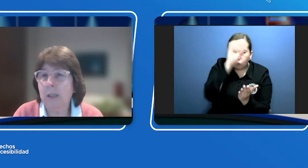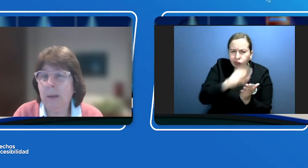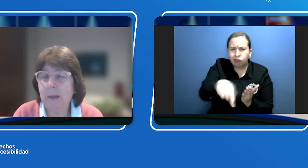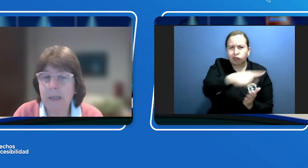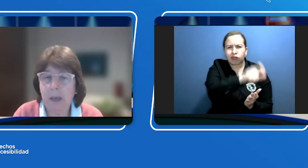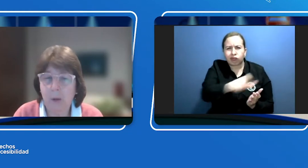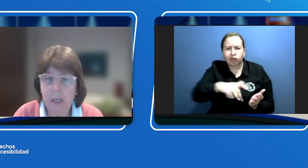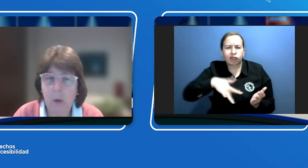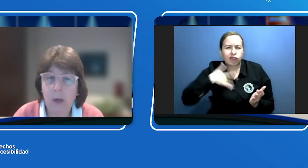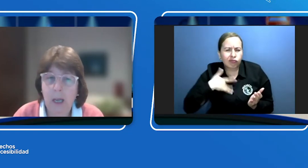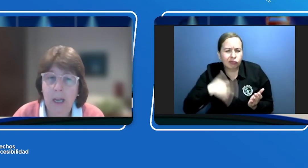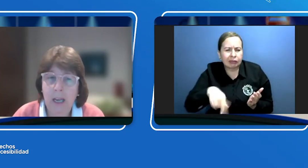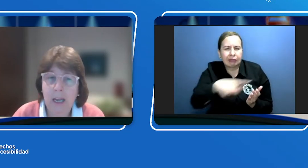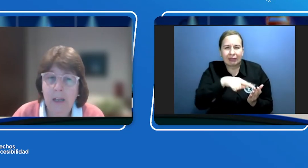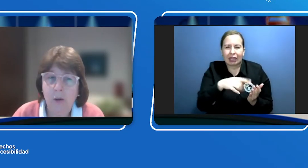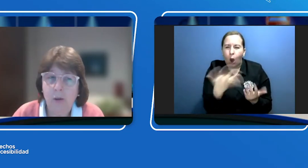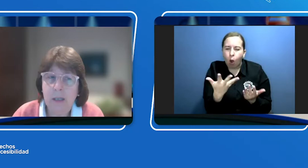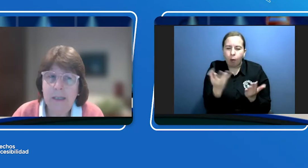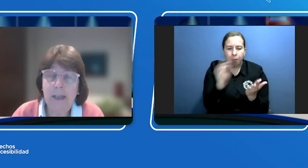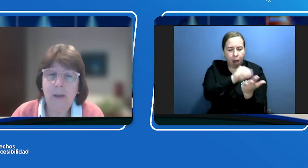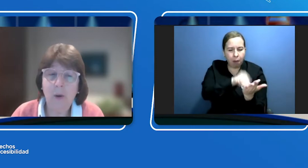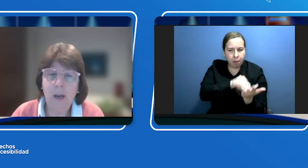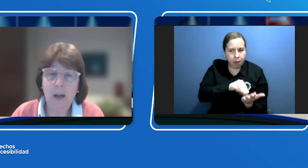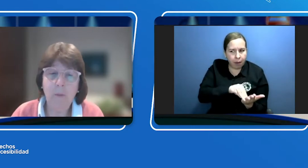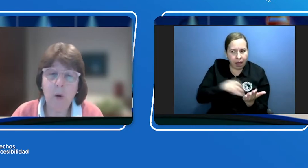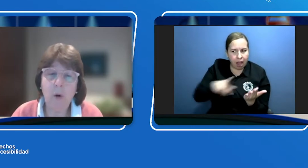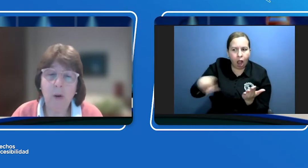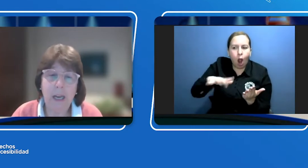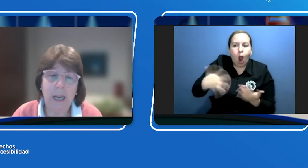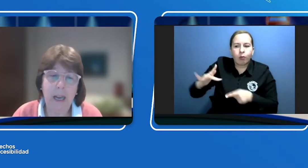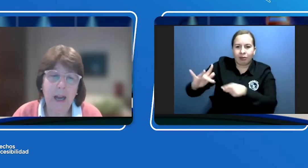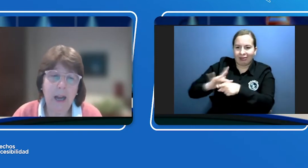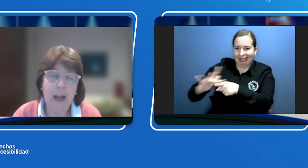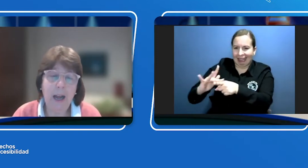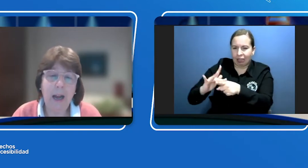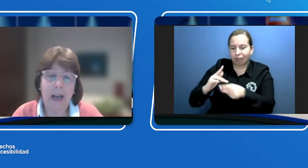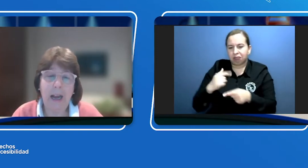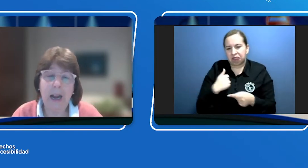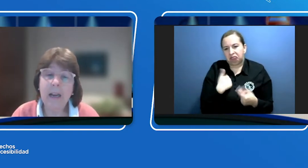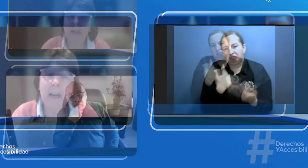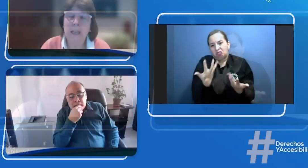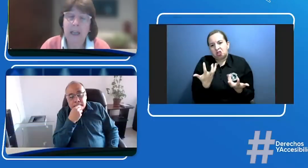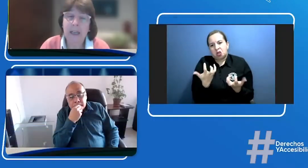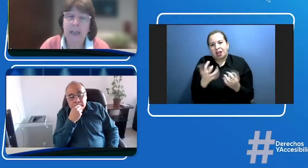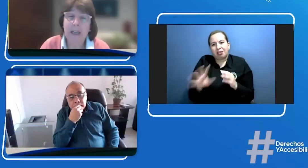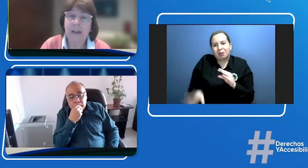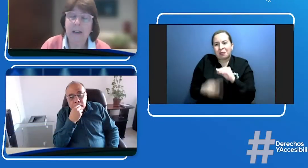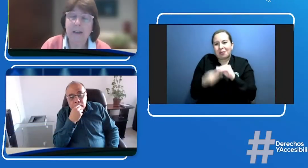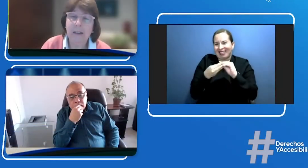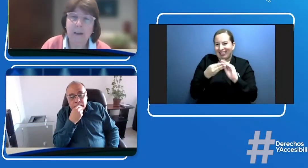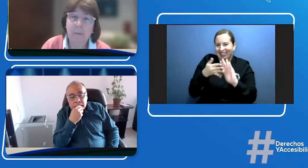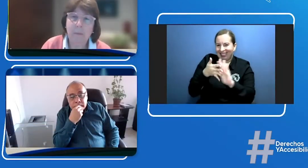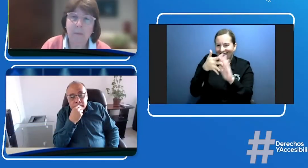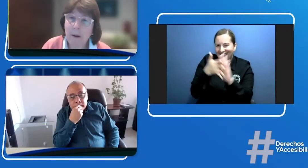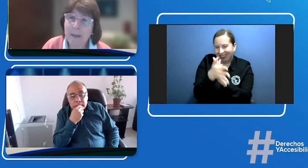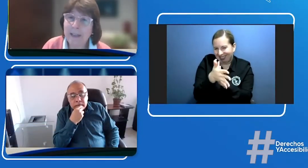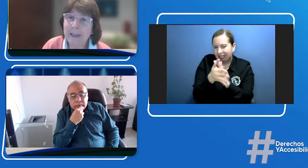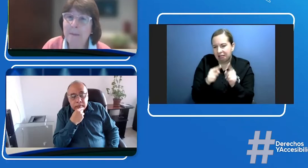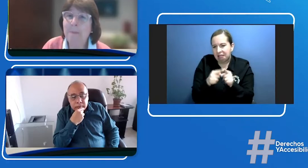discapacidad auditiva entonces eso era un poco lo que quería aclarar y nuevamente me